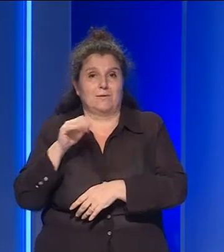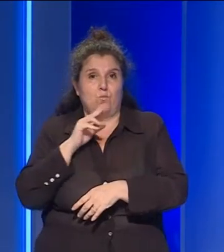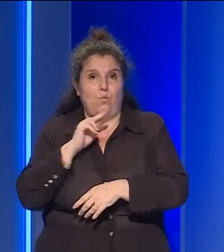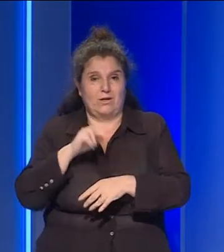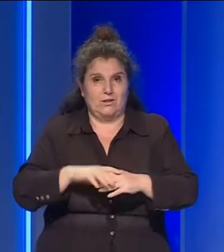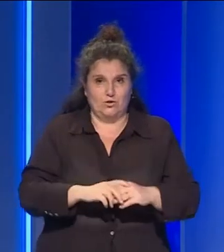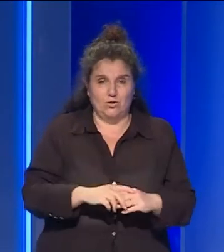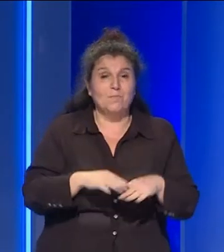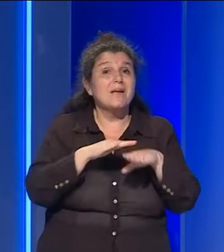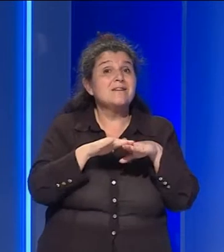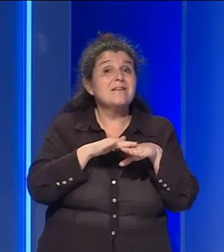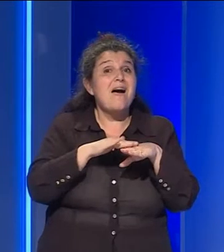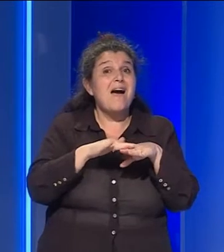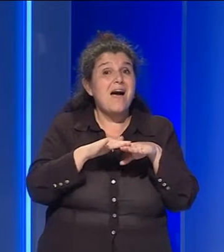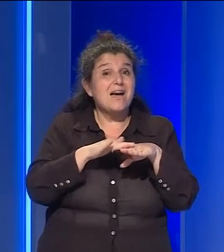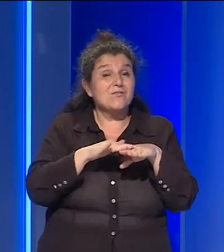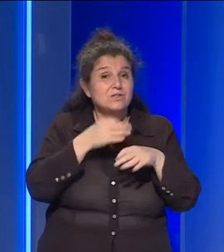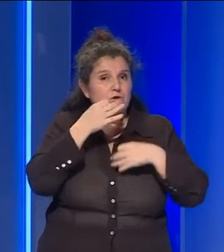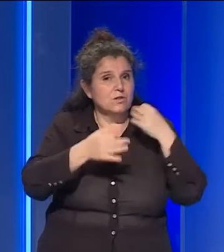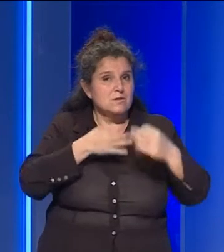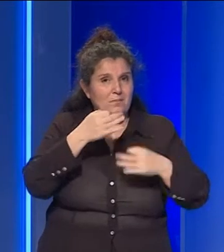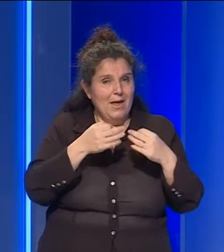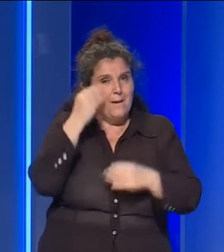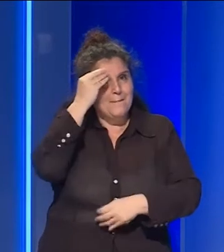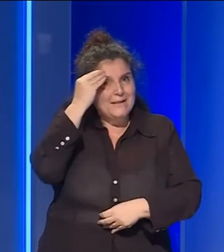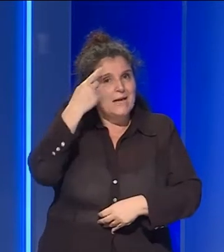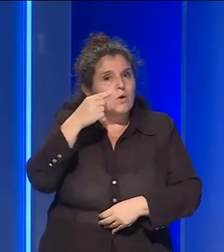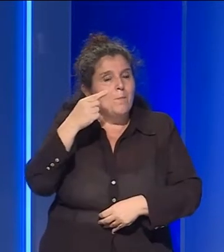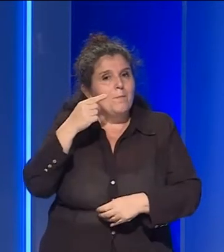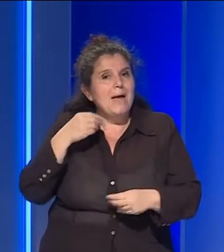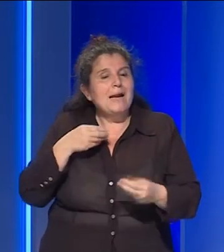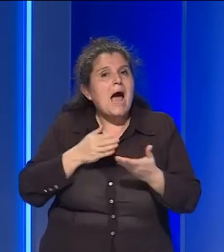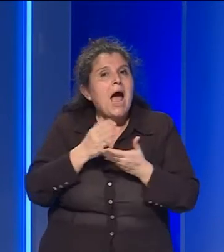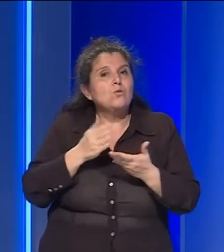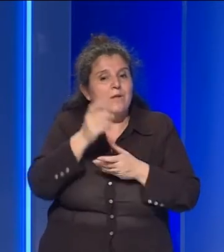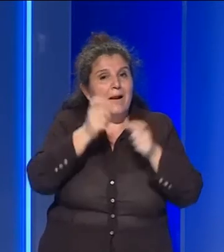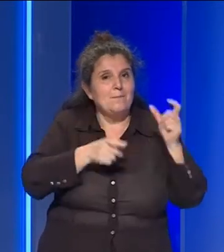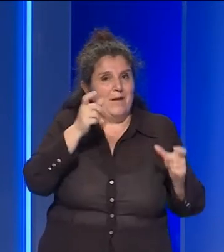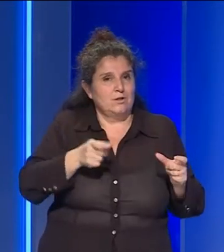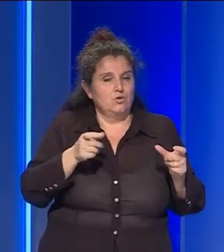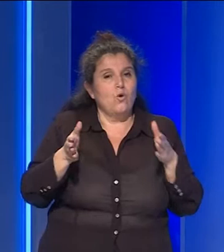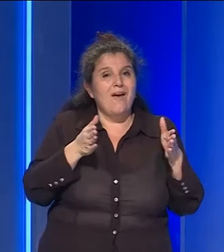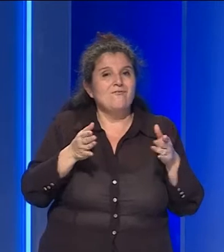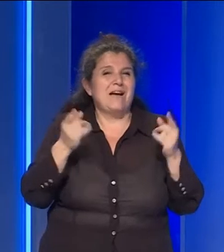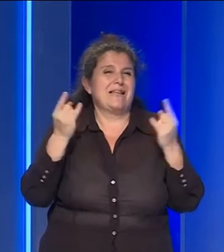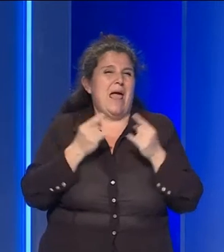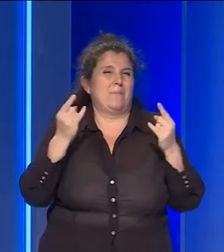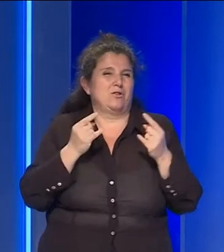Il servizio spiega una nota è stato pensato per andare incontro ai cittadini nella fase di emergenza Covid.